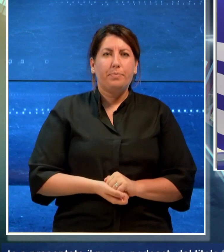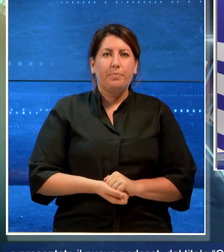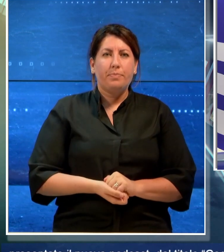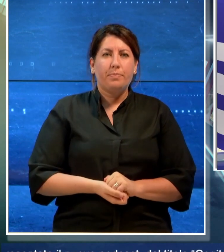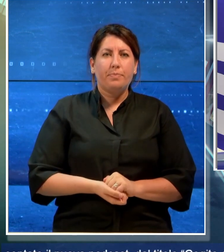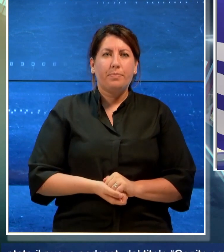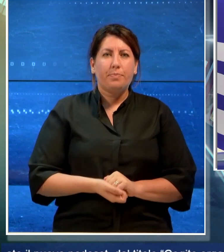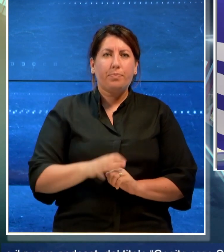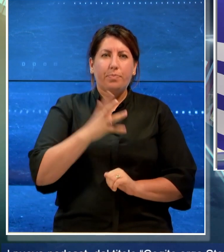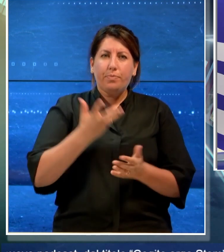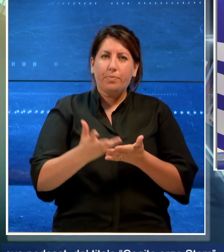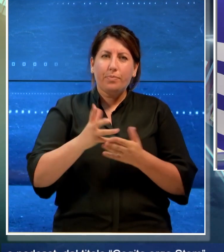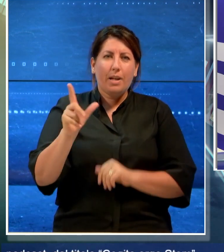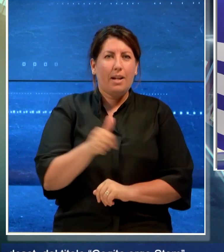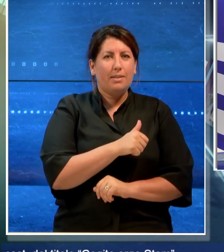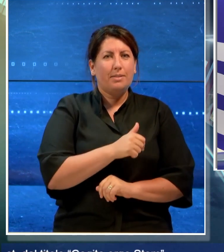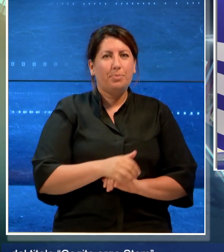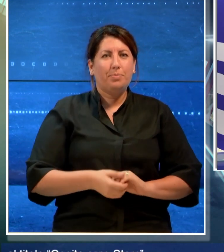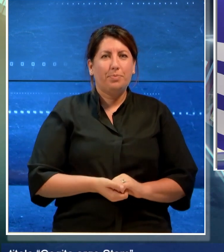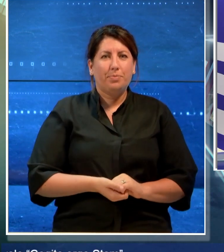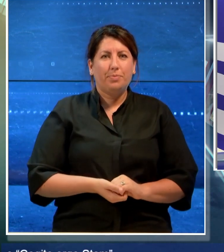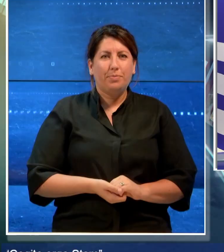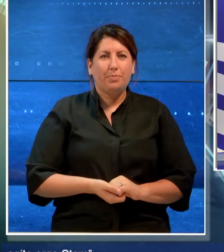E adesso le altre notizie del TGLIS.